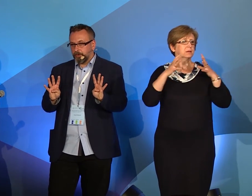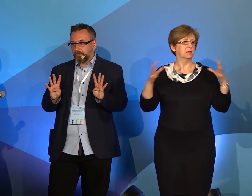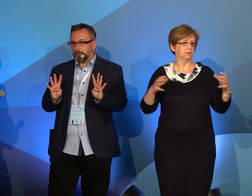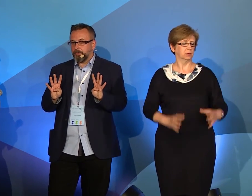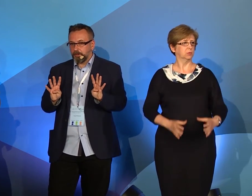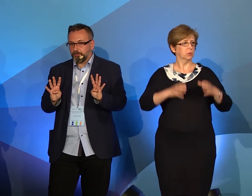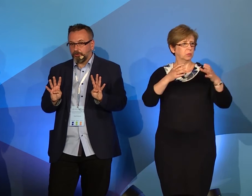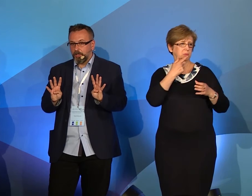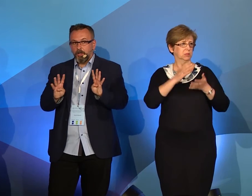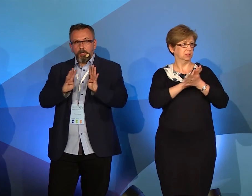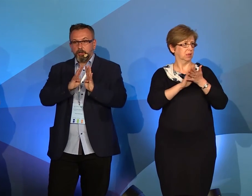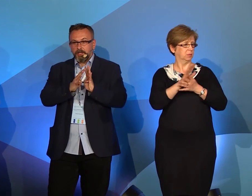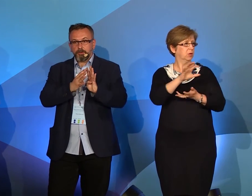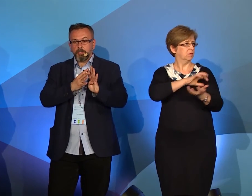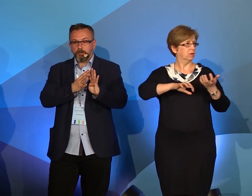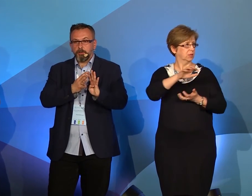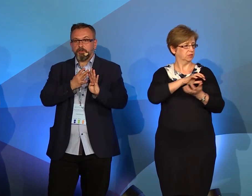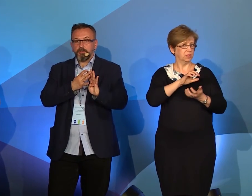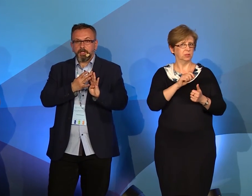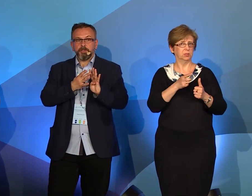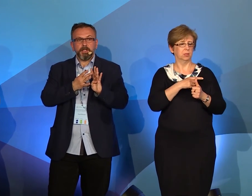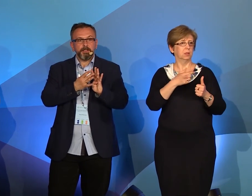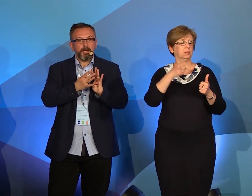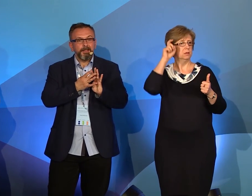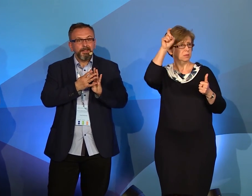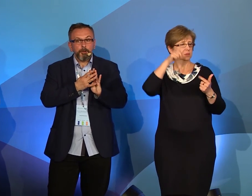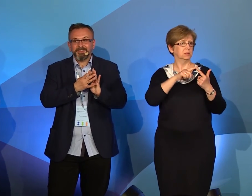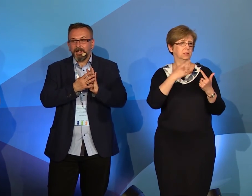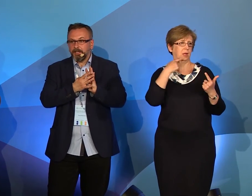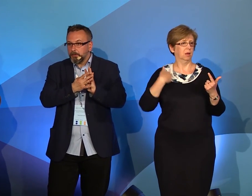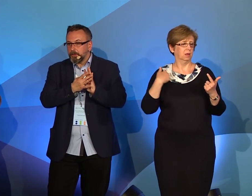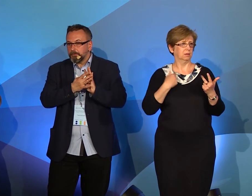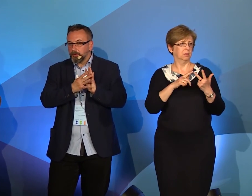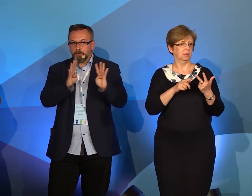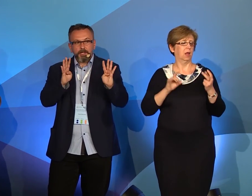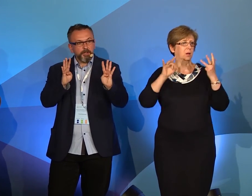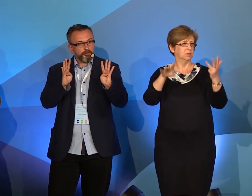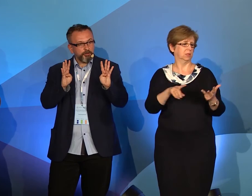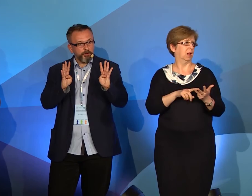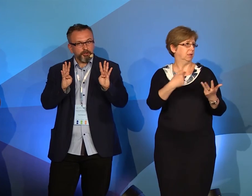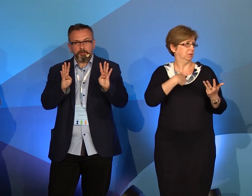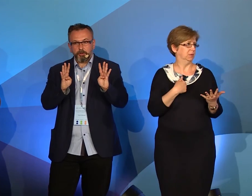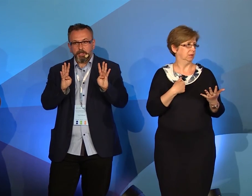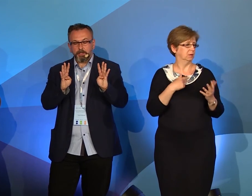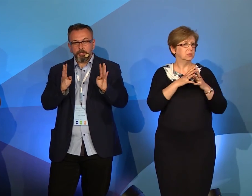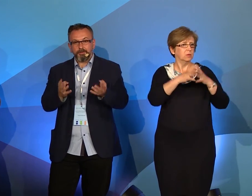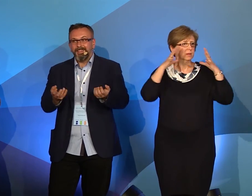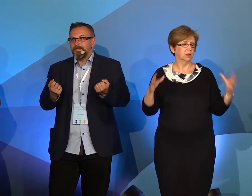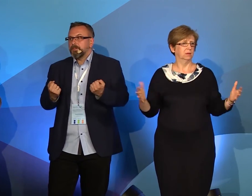języka migowego na świecie. Obok nas są tylko Niemcy, Wielka Brytania, Australia i my. To są te największe na świecie zbiory danych migowych. Więc